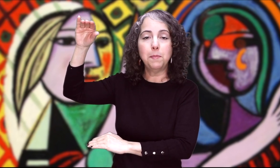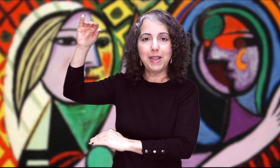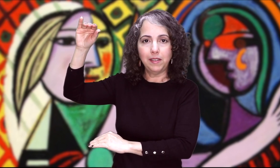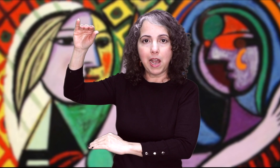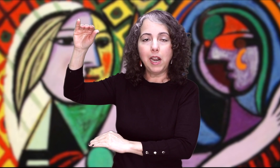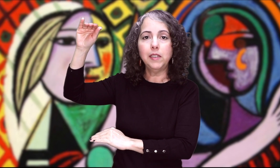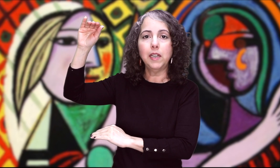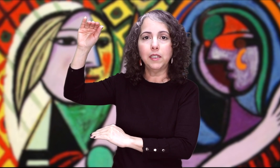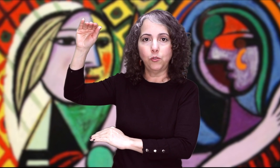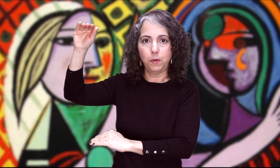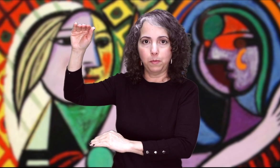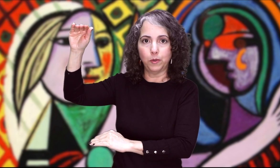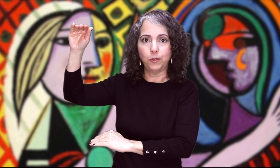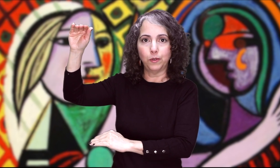más alta que su esposo